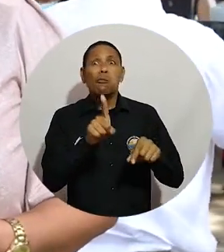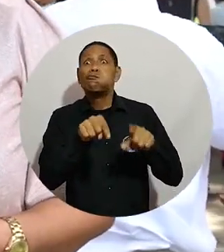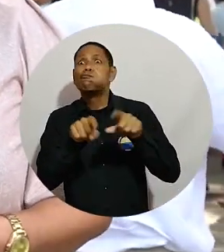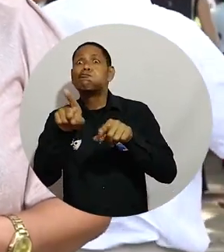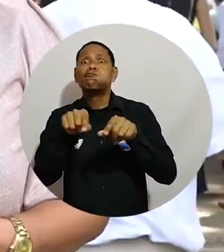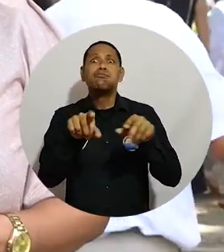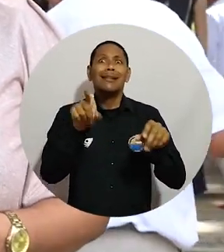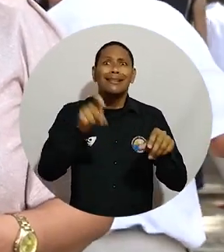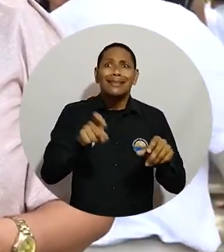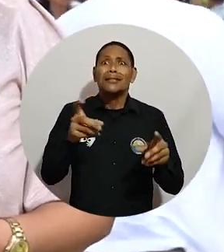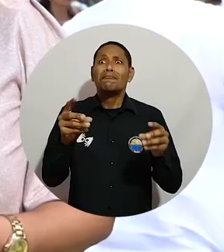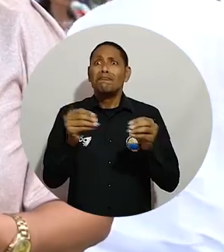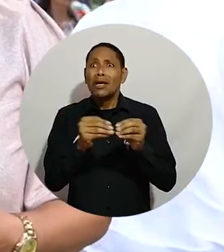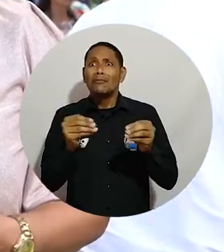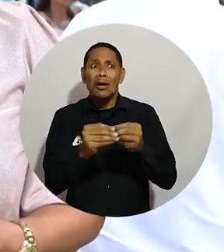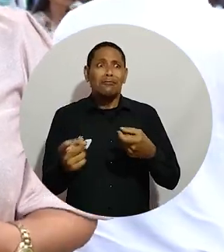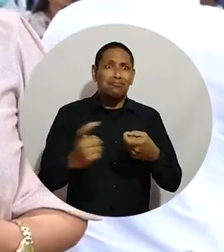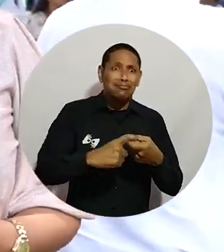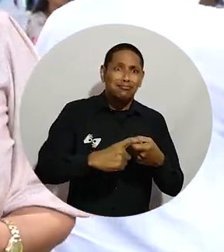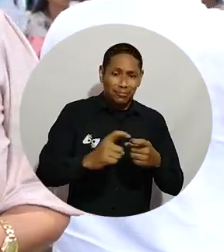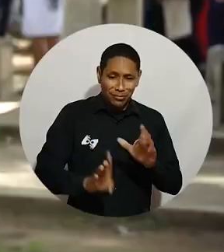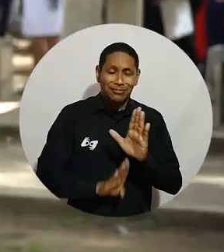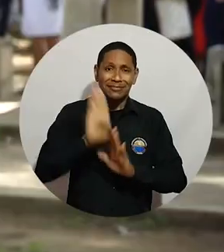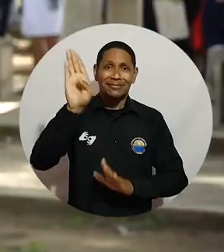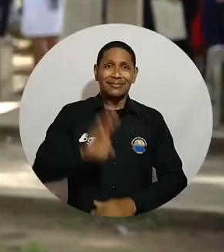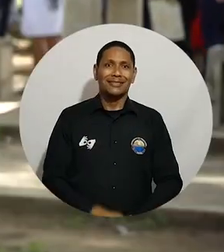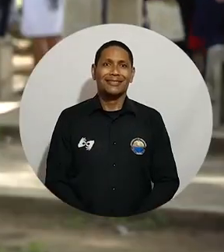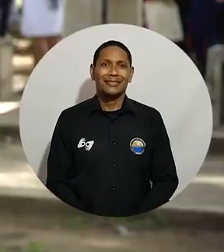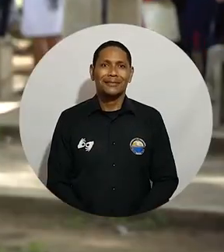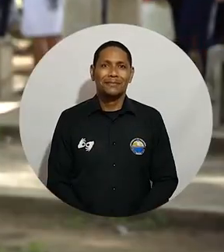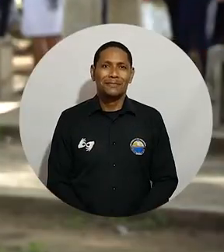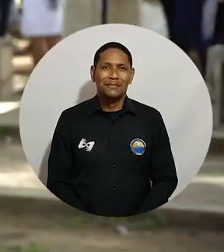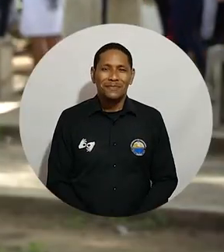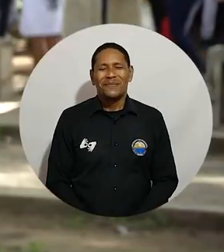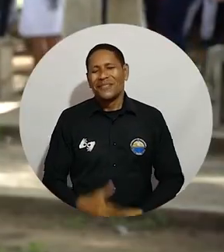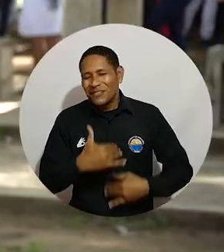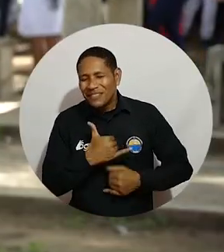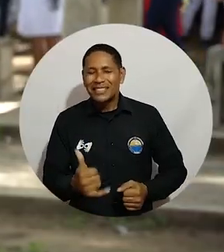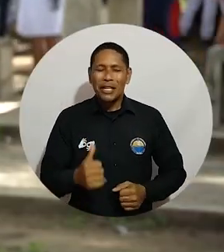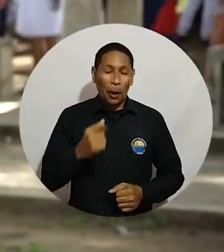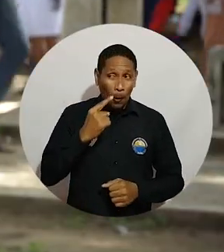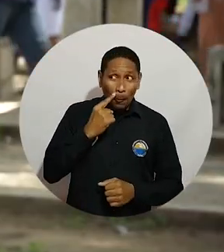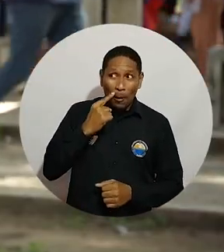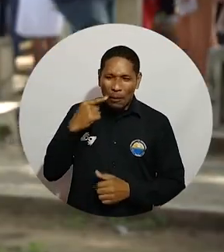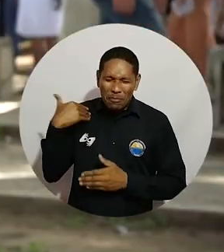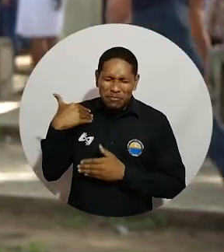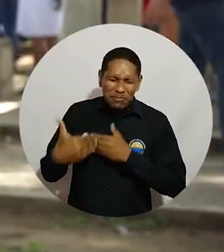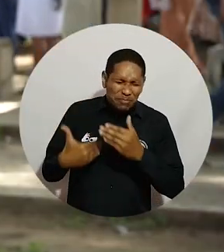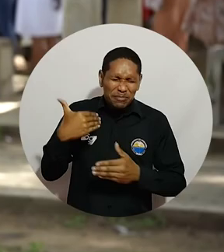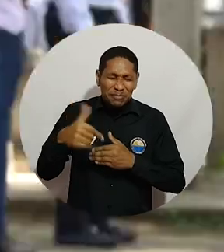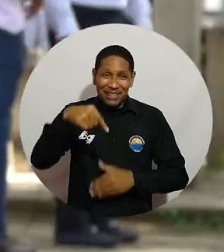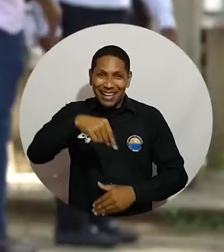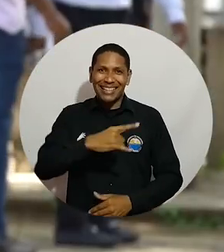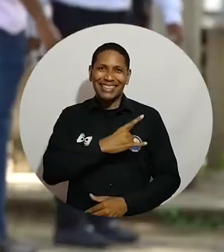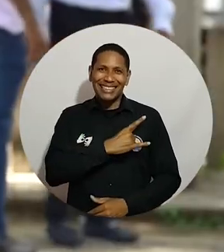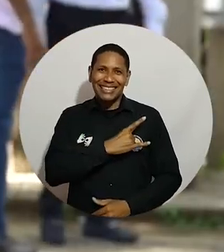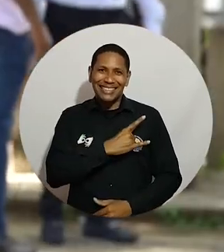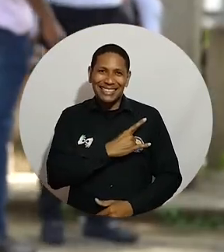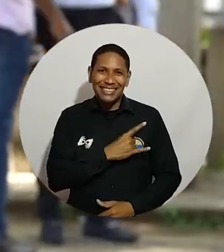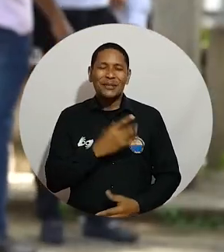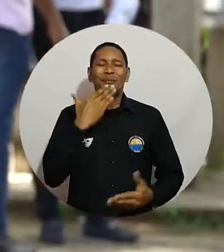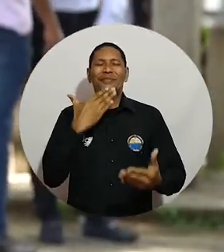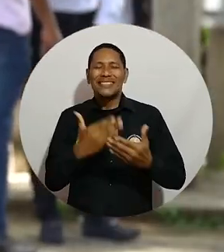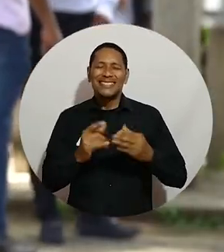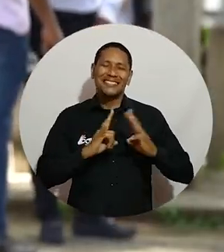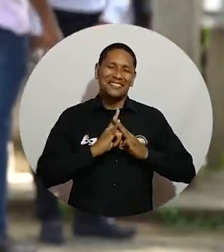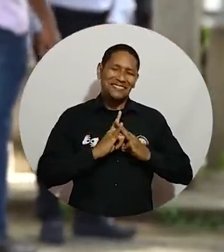muchachos allá afuera con necesidad de ser alguien en la vida. Me gusta porque mi papá pudo seguir adelante en esa universidad. Gracias a la